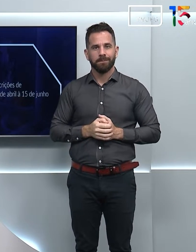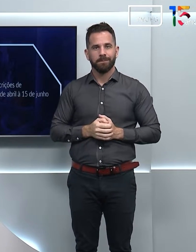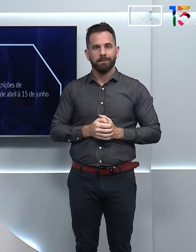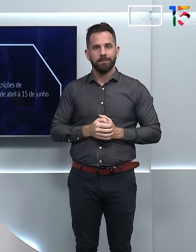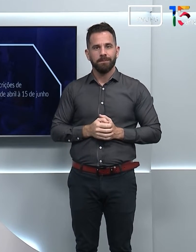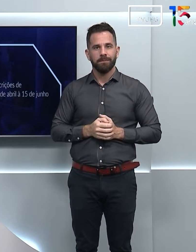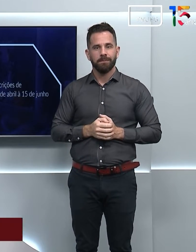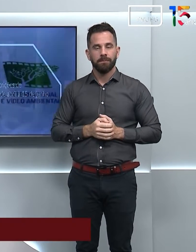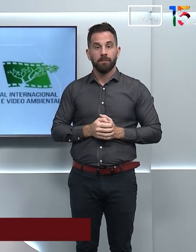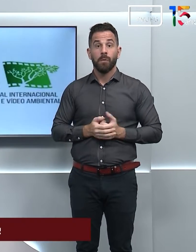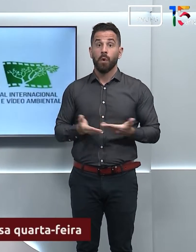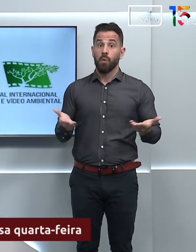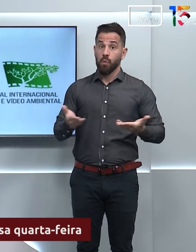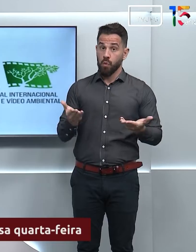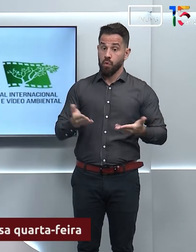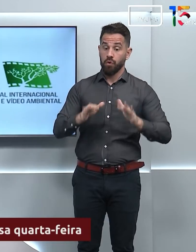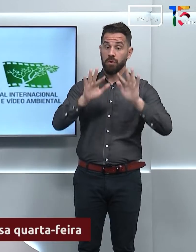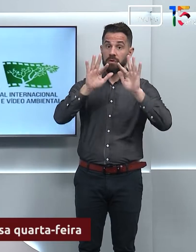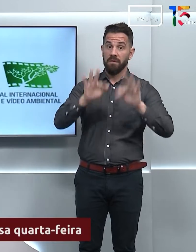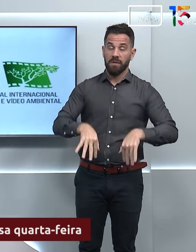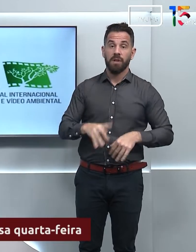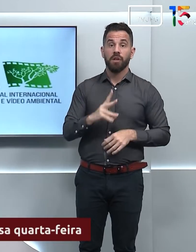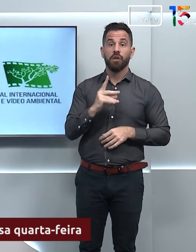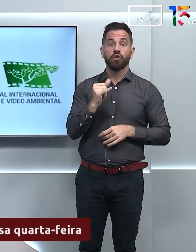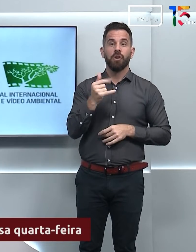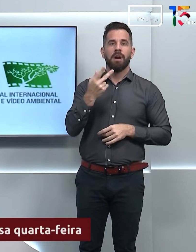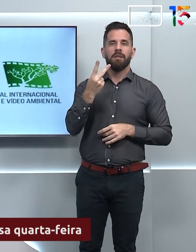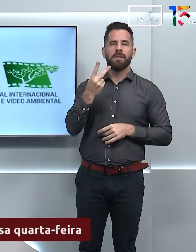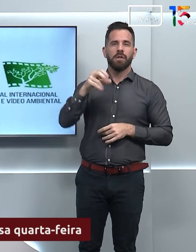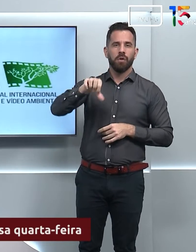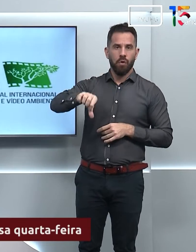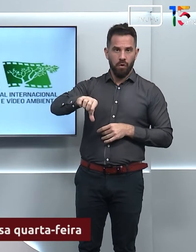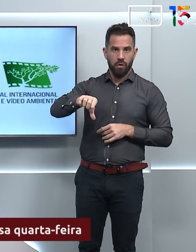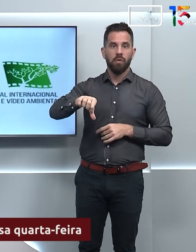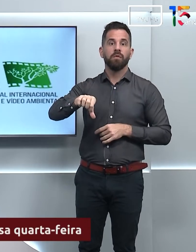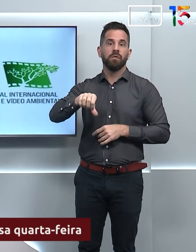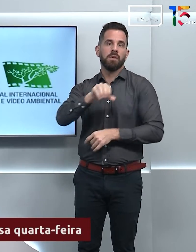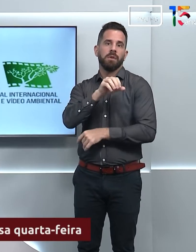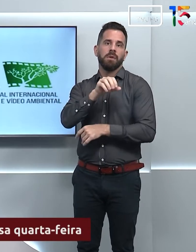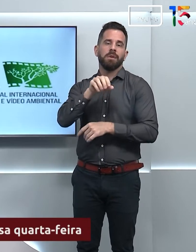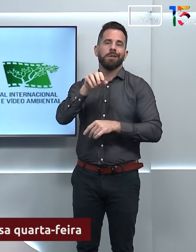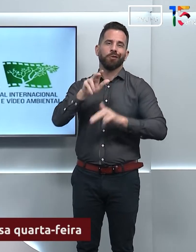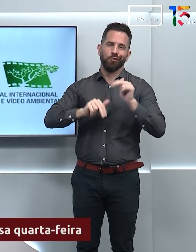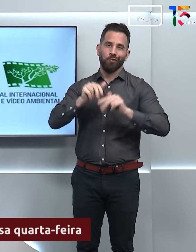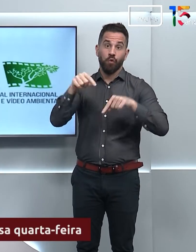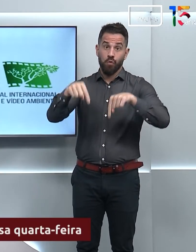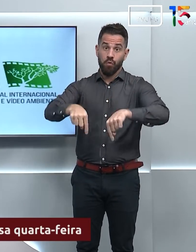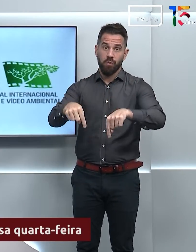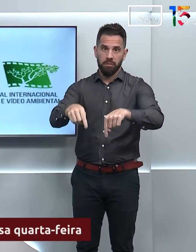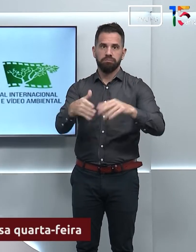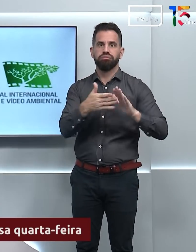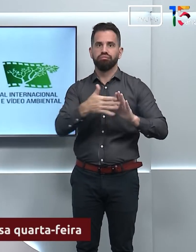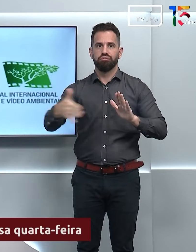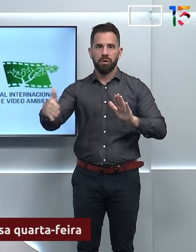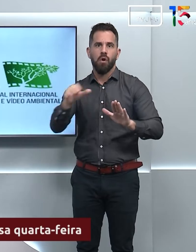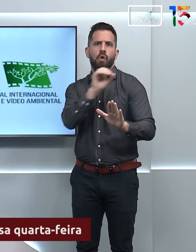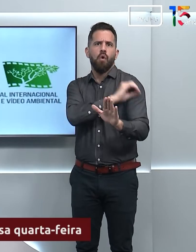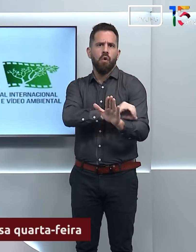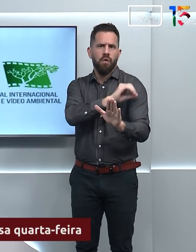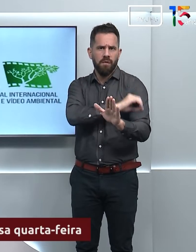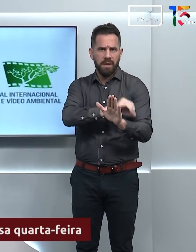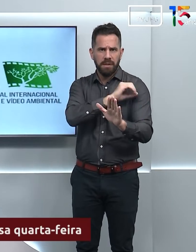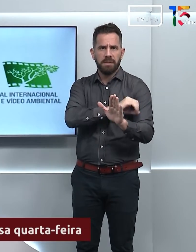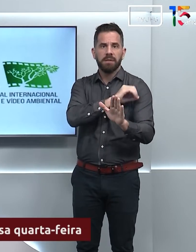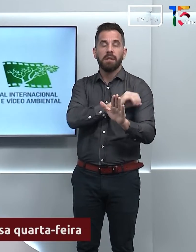E terminam hoje, dia 29 de junho, as inscrições para as oficinas da 25ª edição do Festival Internacional de